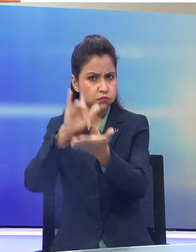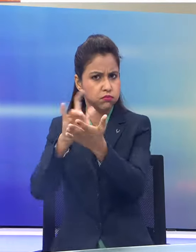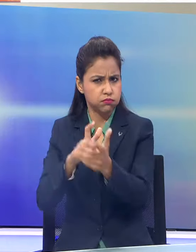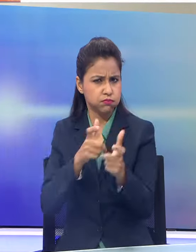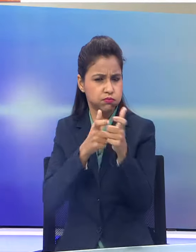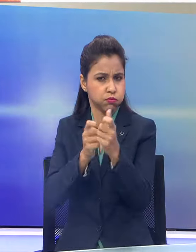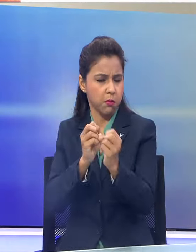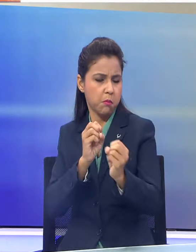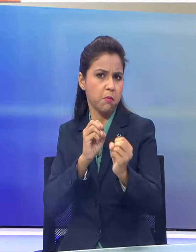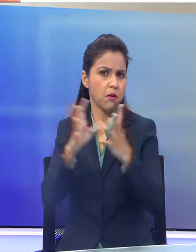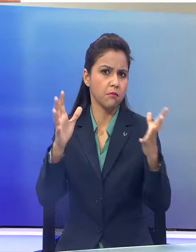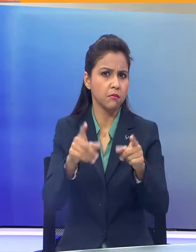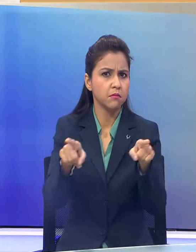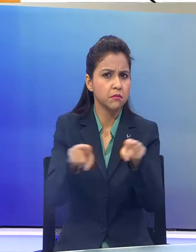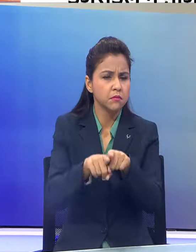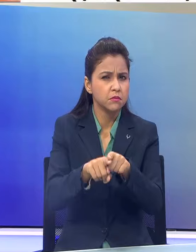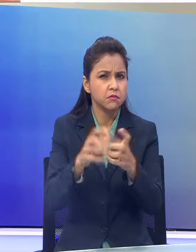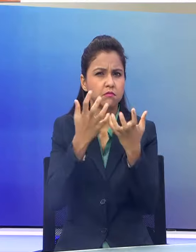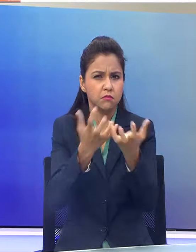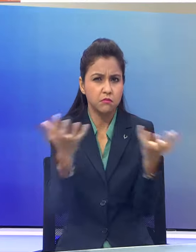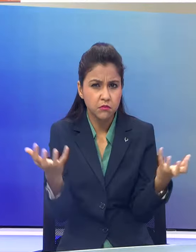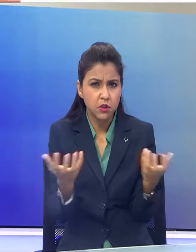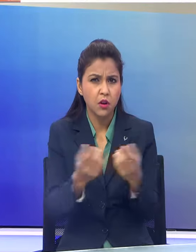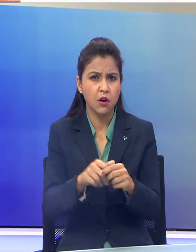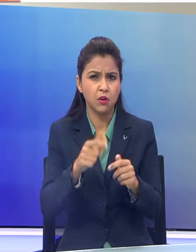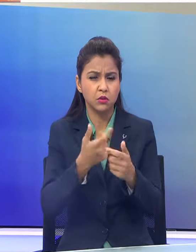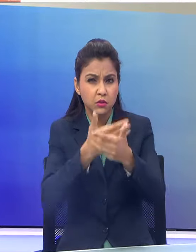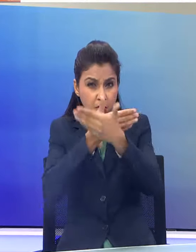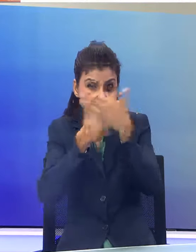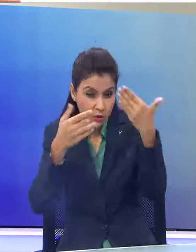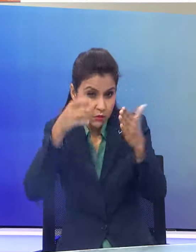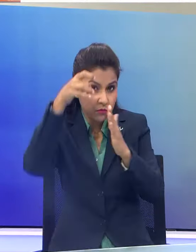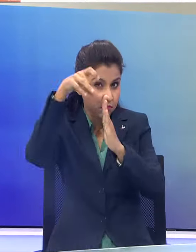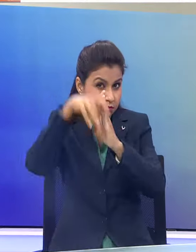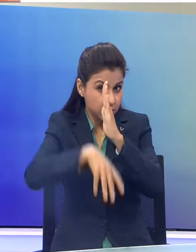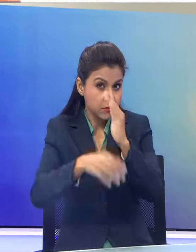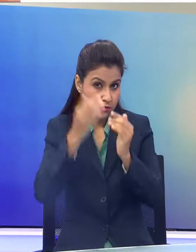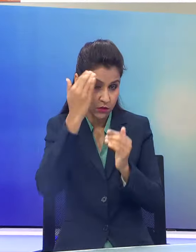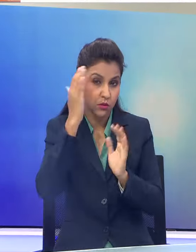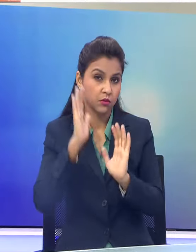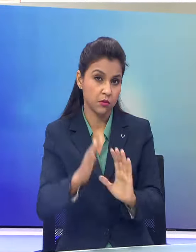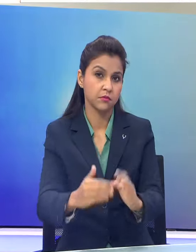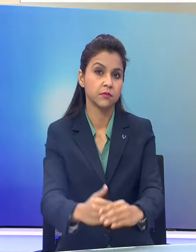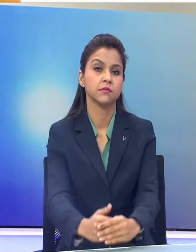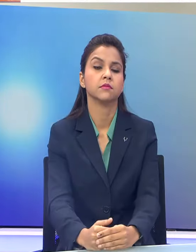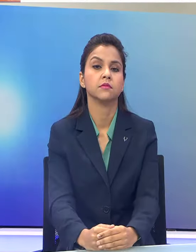यह हमला सथीग गोला बारूद और खुफिया जानकारी की अलहार पर किया गया